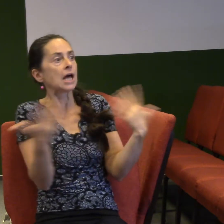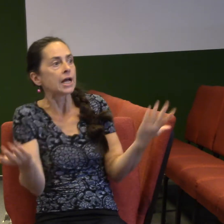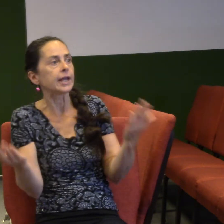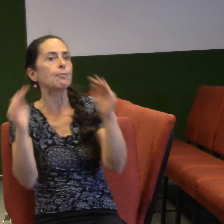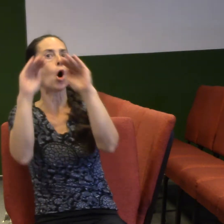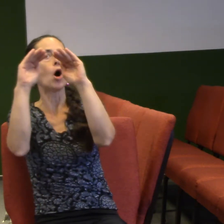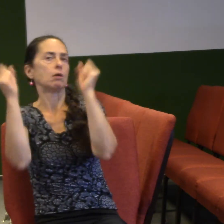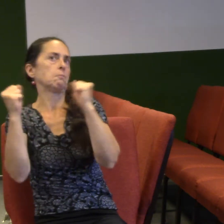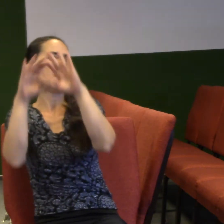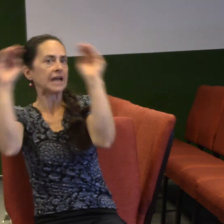něco takového?